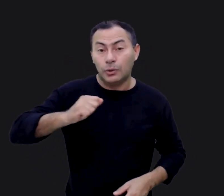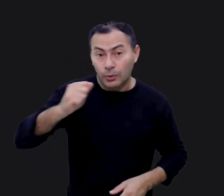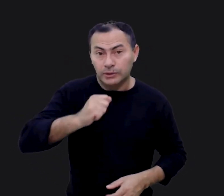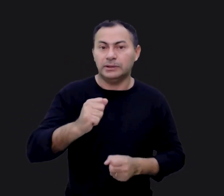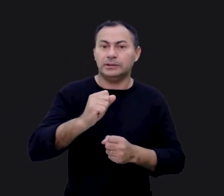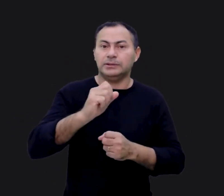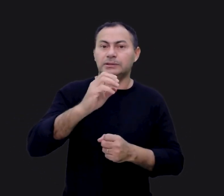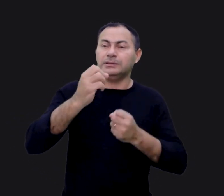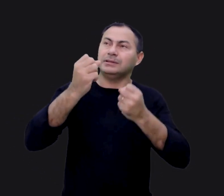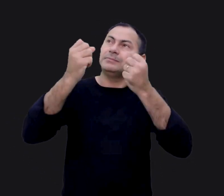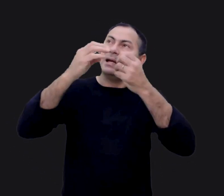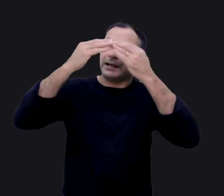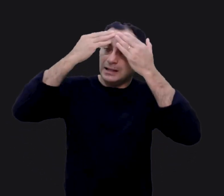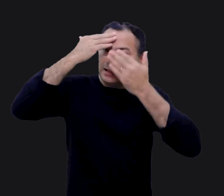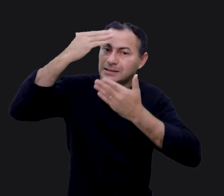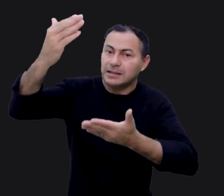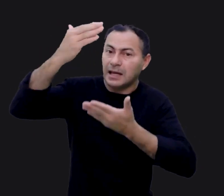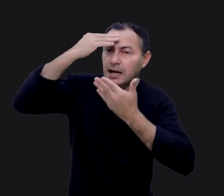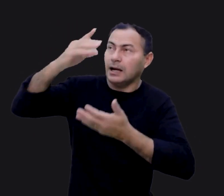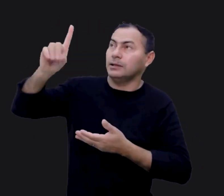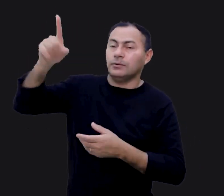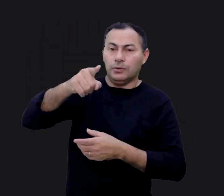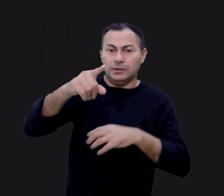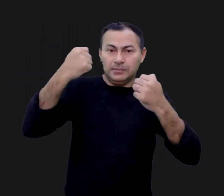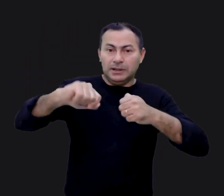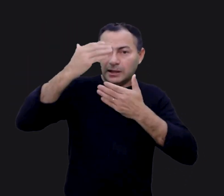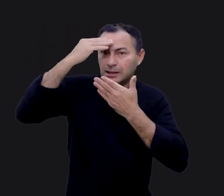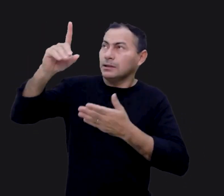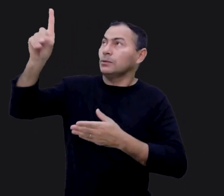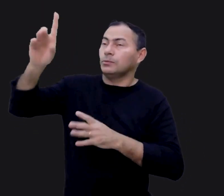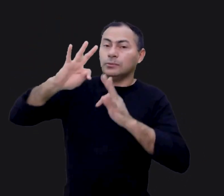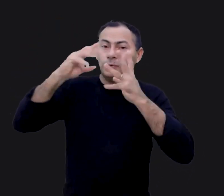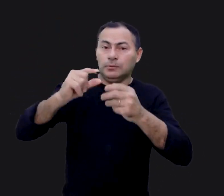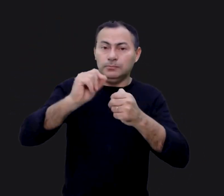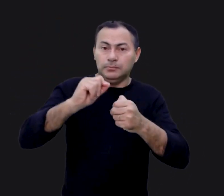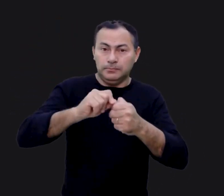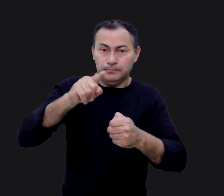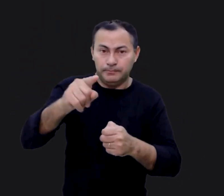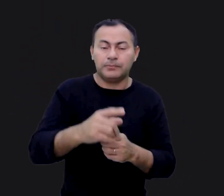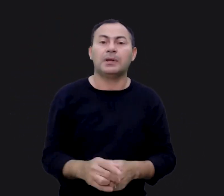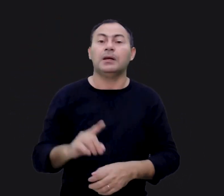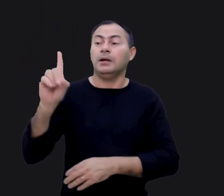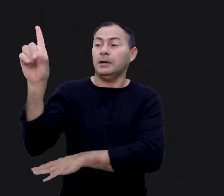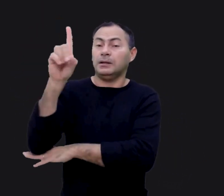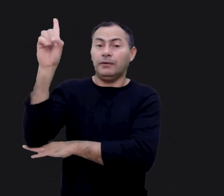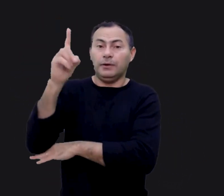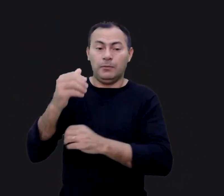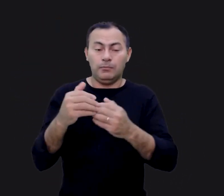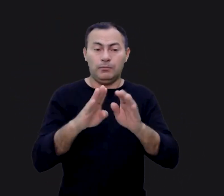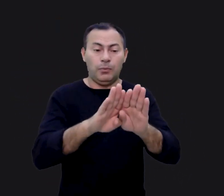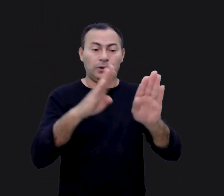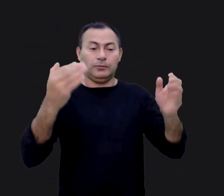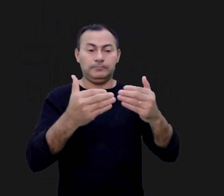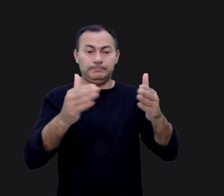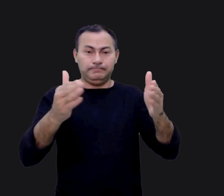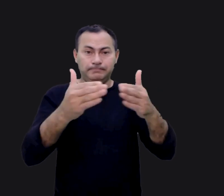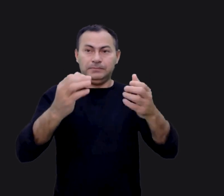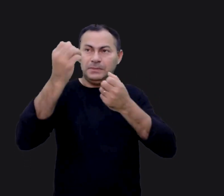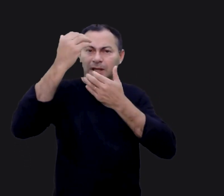gratidão. Você precisa ser agradecido a Deus por tudo que Ele tem feito por você. Davi diz que os portões de ação de graças